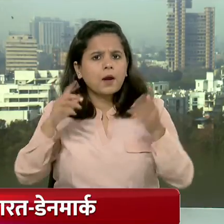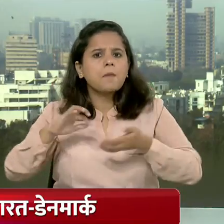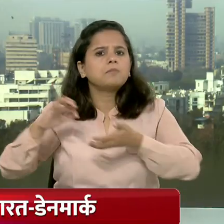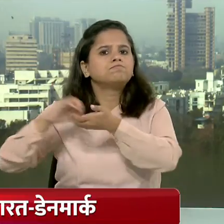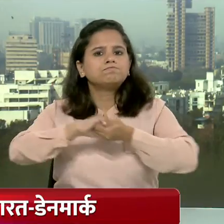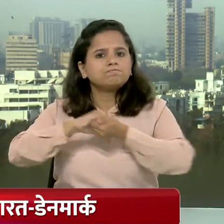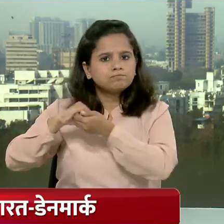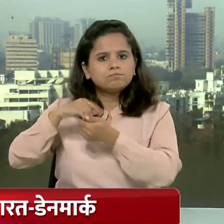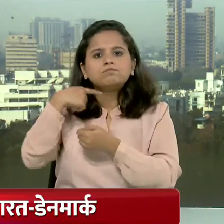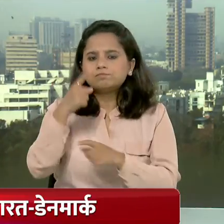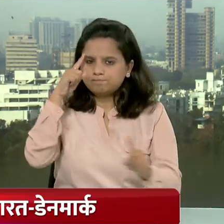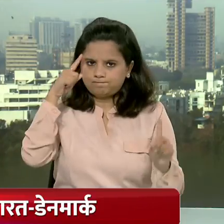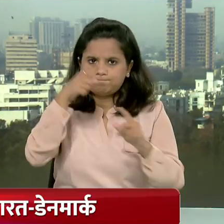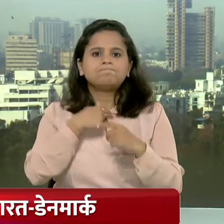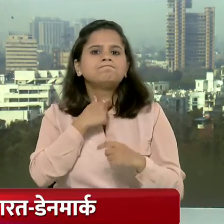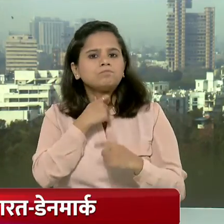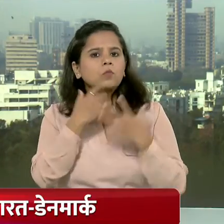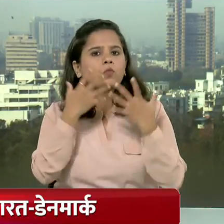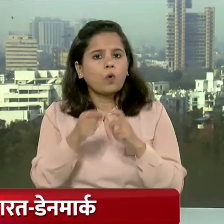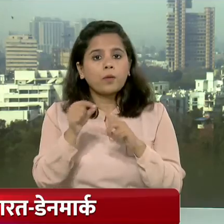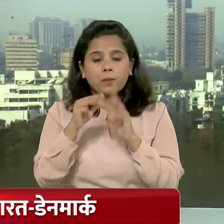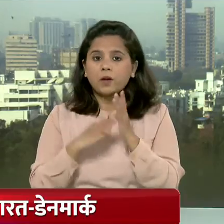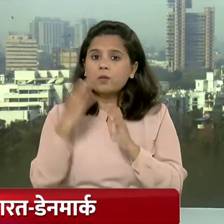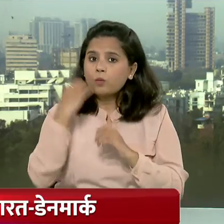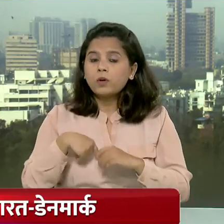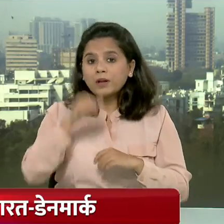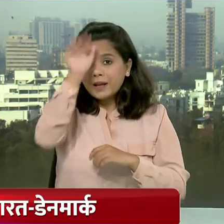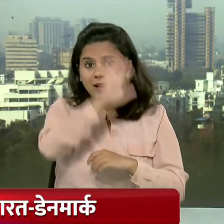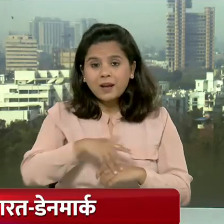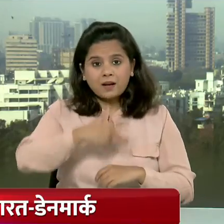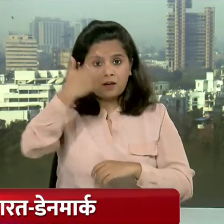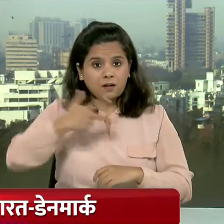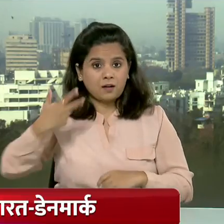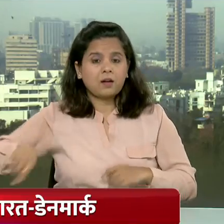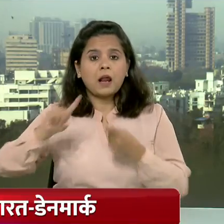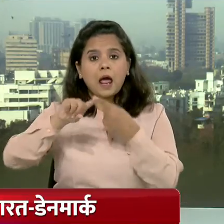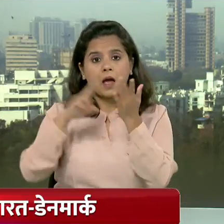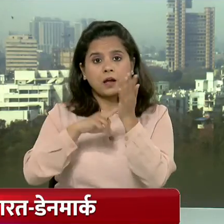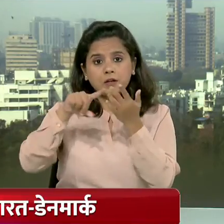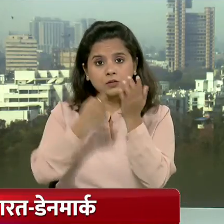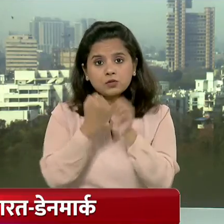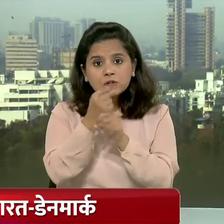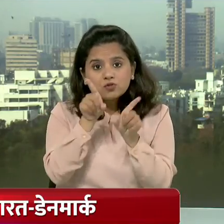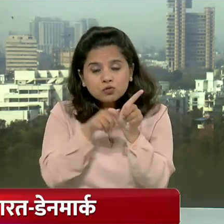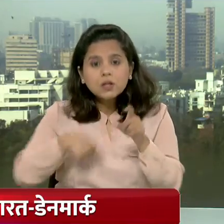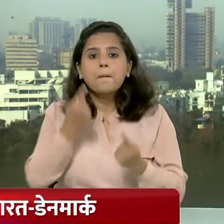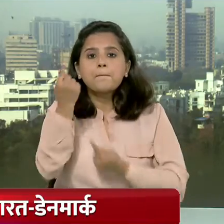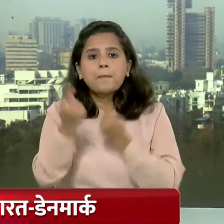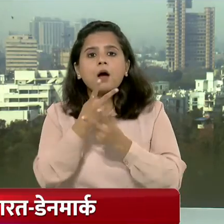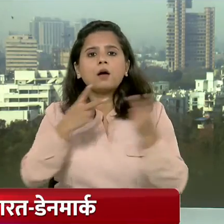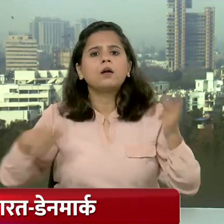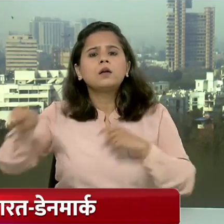पर का जताया संकल्प पिम मोदी ने भारत डेंद्मार्क उर्जा पार कॉशल संस्थान का दिया प्रस्ता